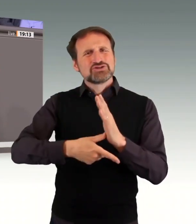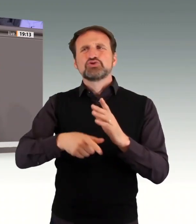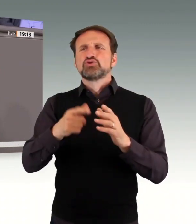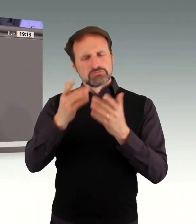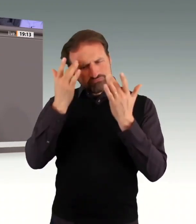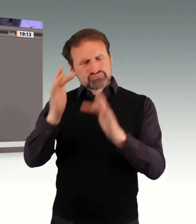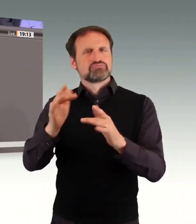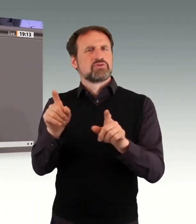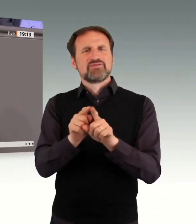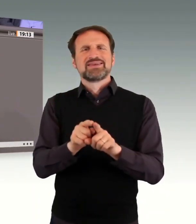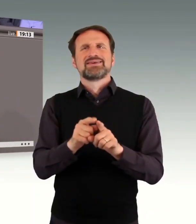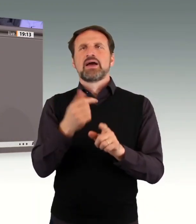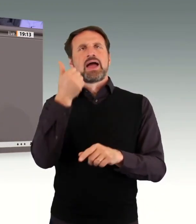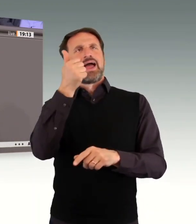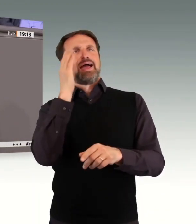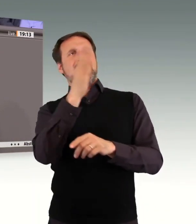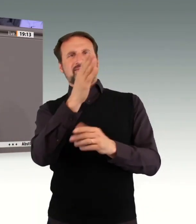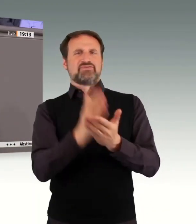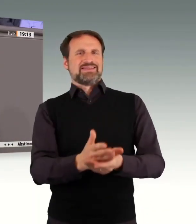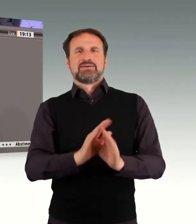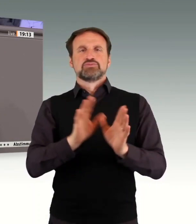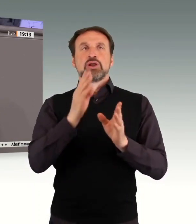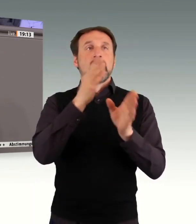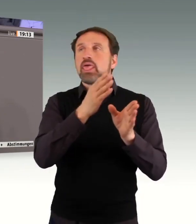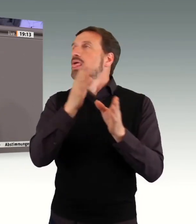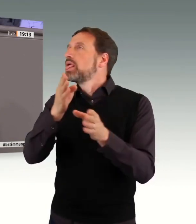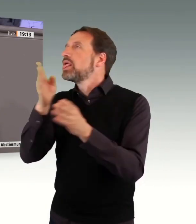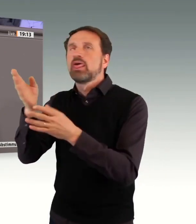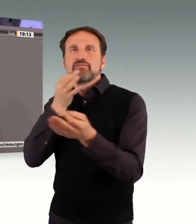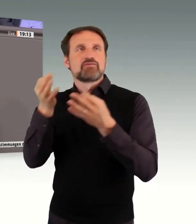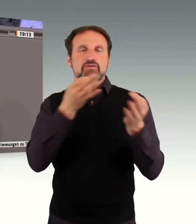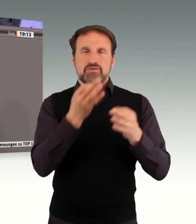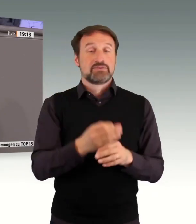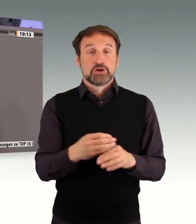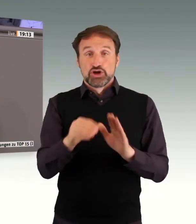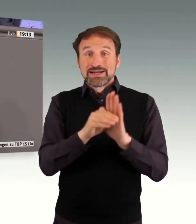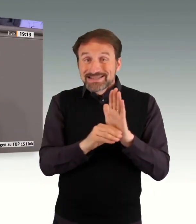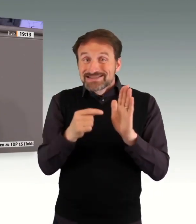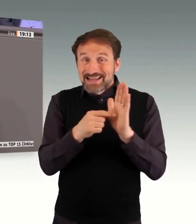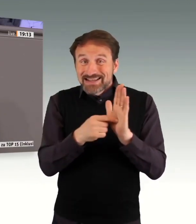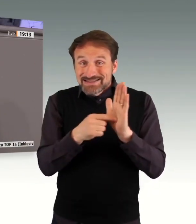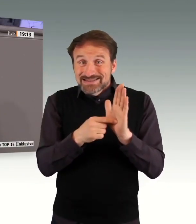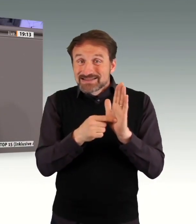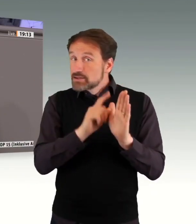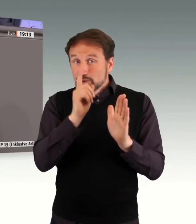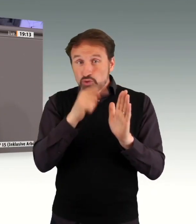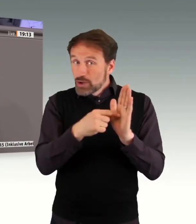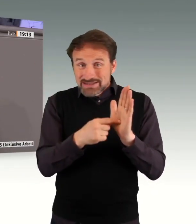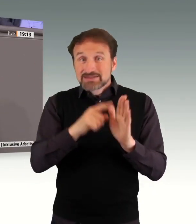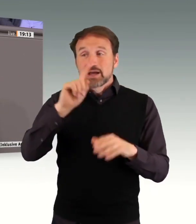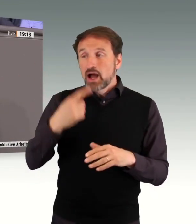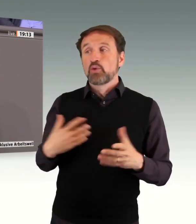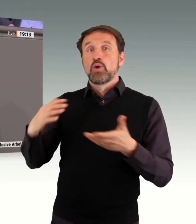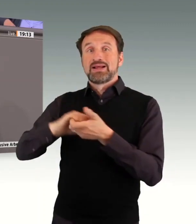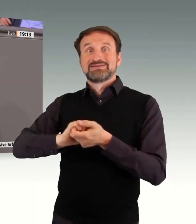Gesetz nicht nur auf Papier steht und es funktioniert, ist es sehr gut, dass wir das festgehalten haben im Koalitionsvertrag, dieses umfassende